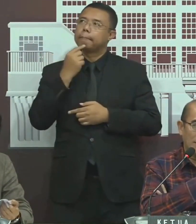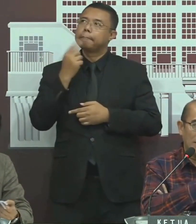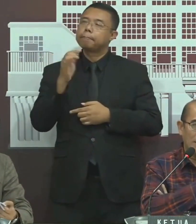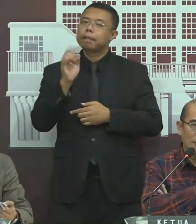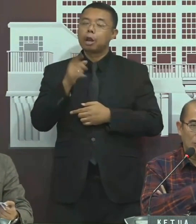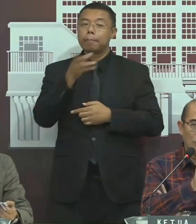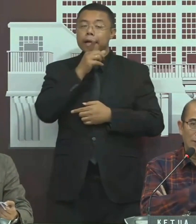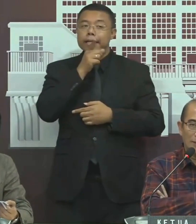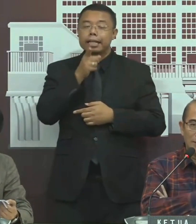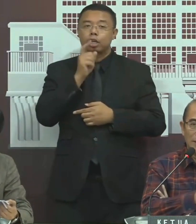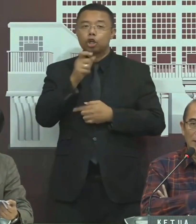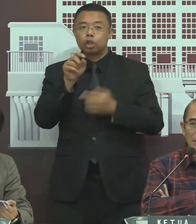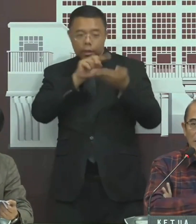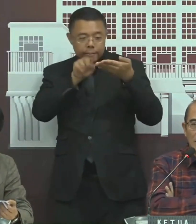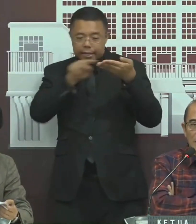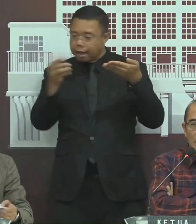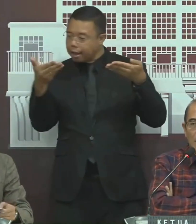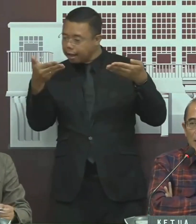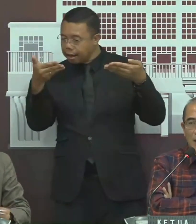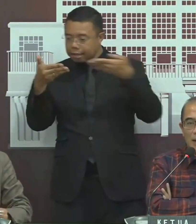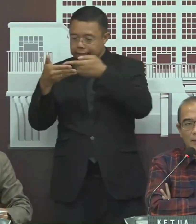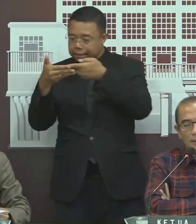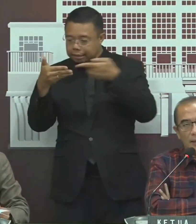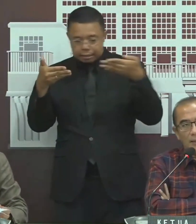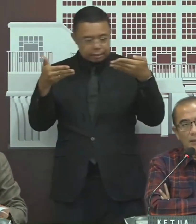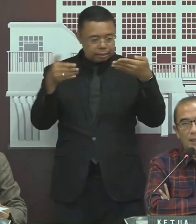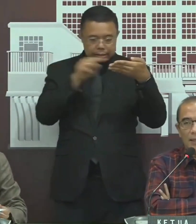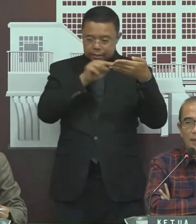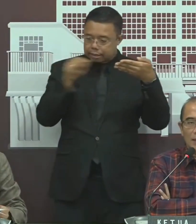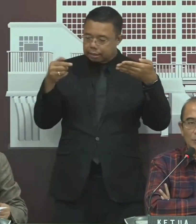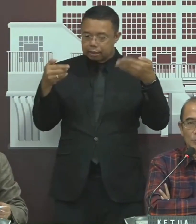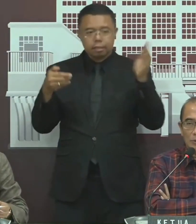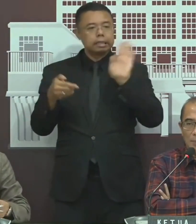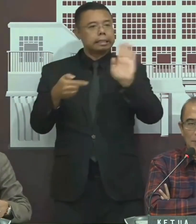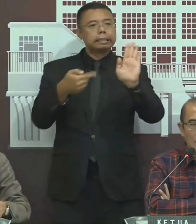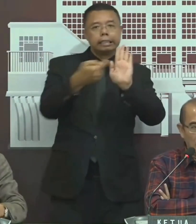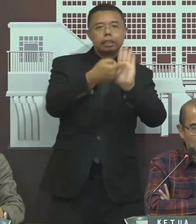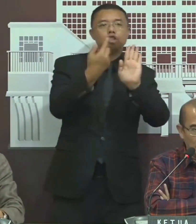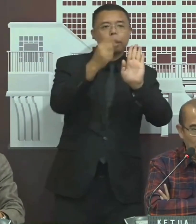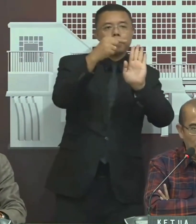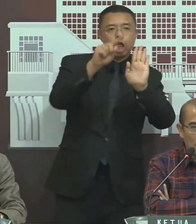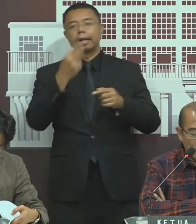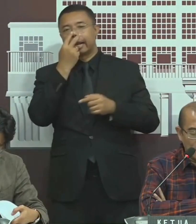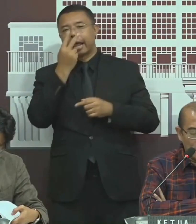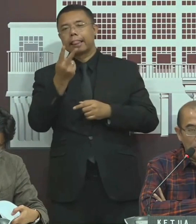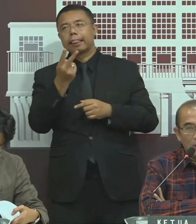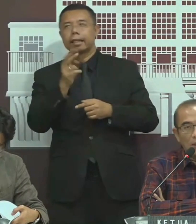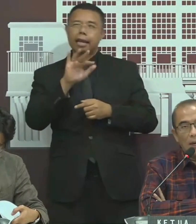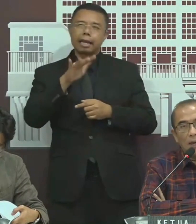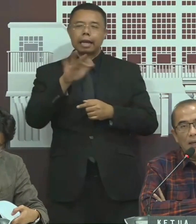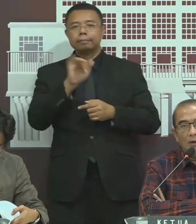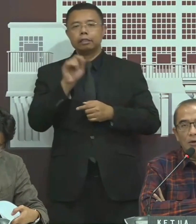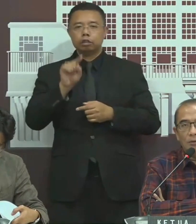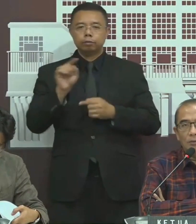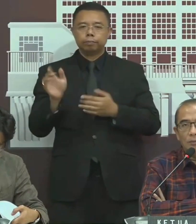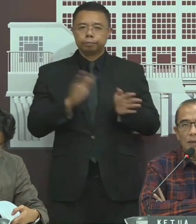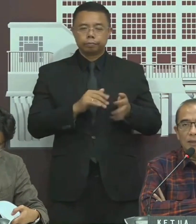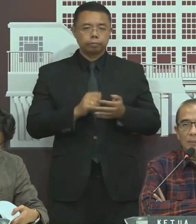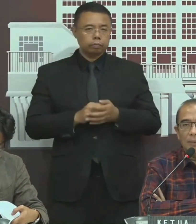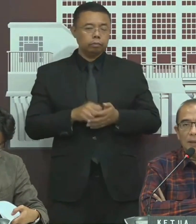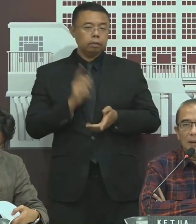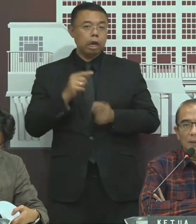kalau bahasa Inggrisnya cross-check gitu ya Apakah yang ditayangkan itu sudah benar atau belum Nah kalau